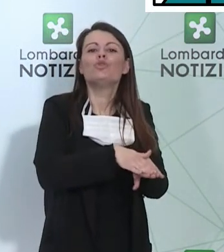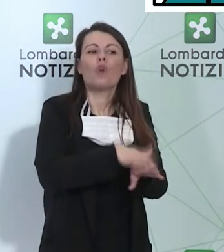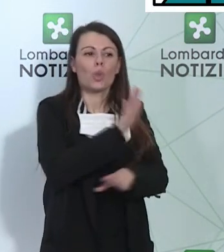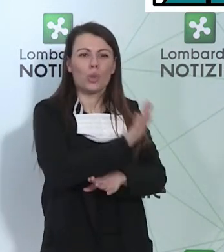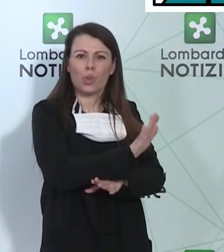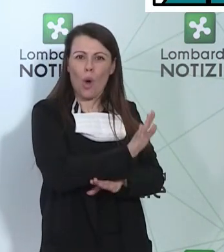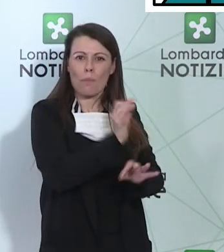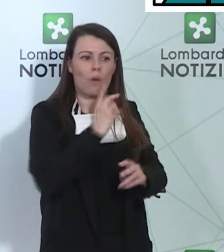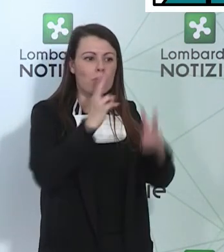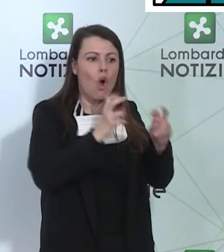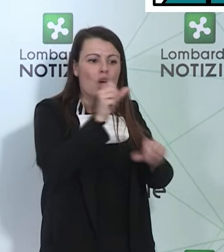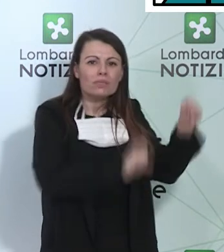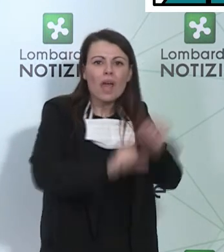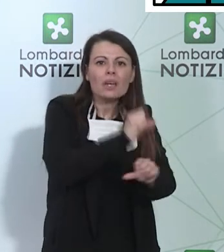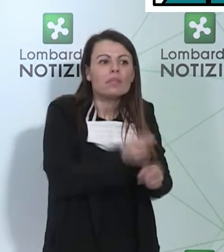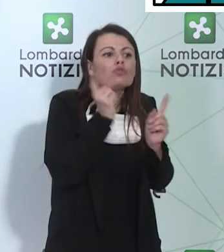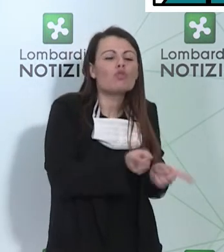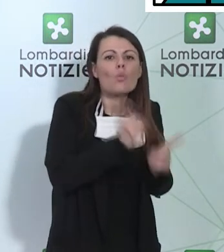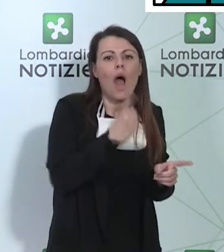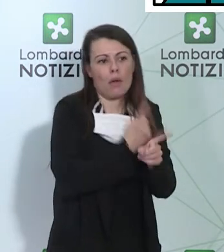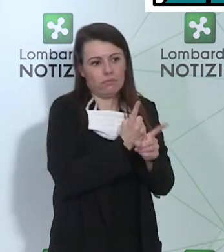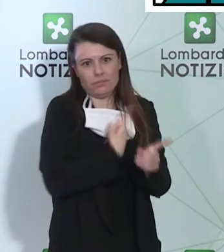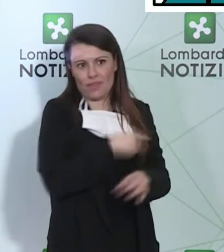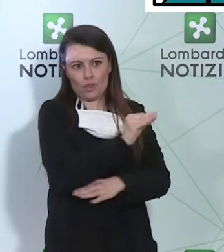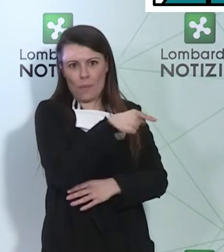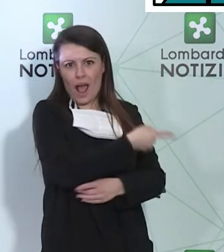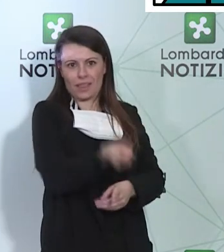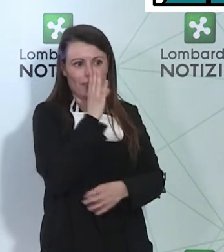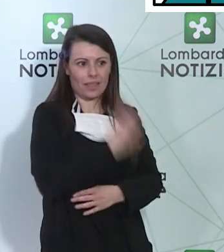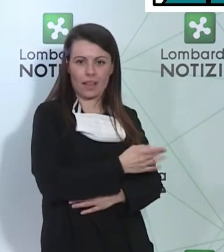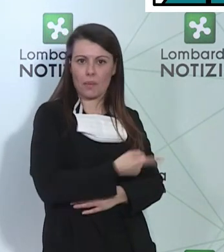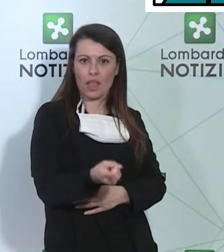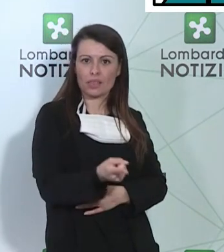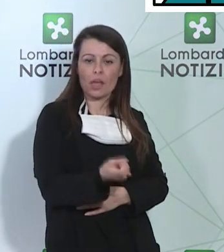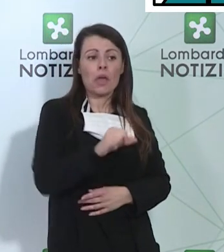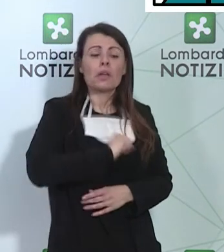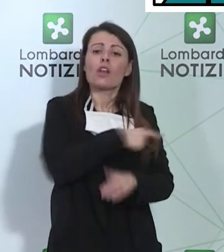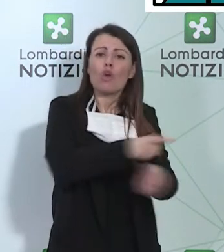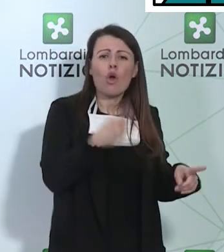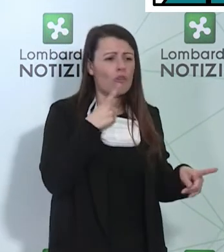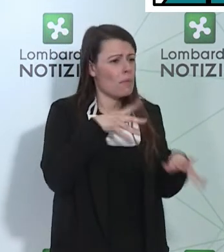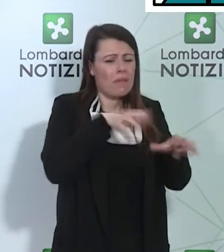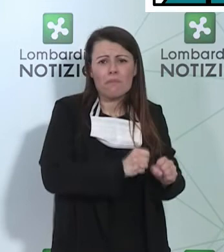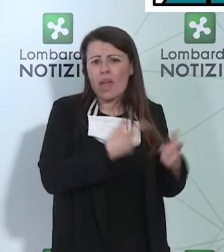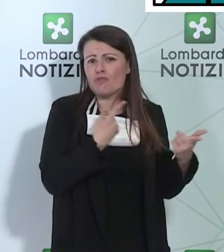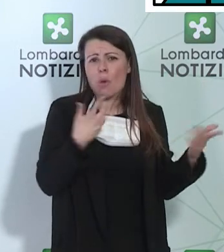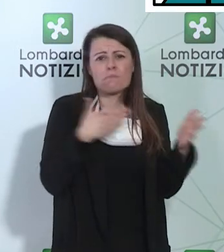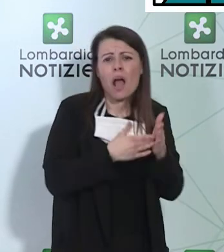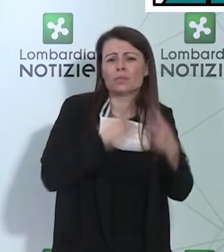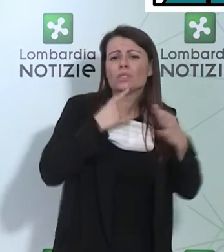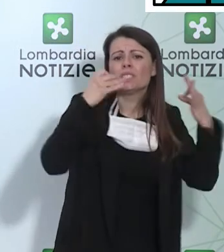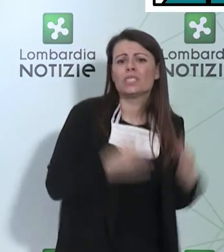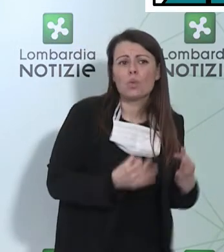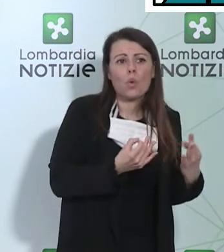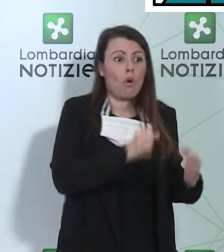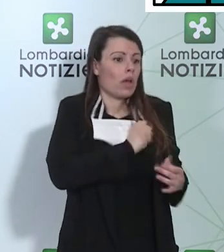sperimentazione. Credo che loro stiano facendo tutto quanto necessario, sicuramente e probabilmente utilizzando le